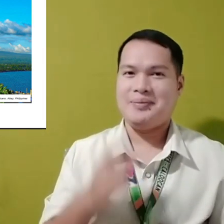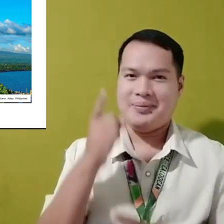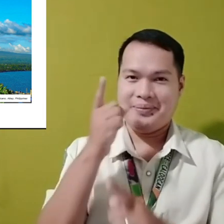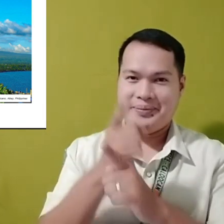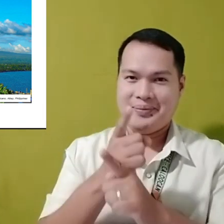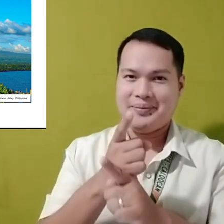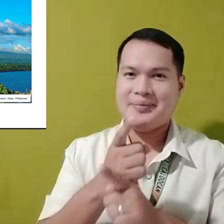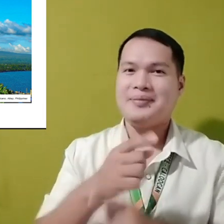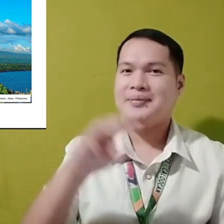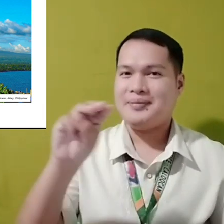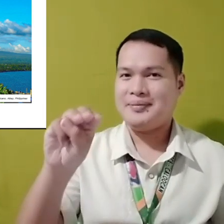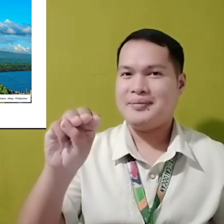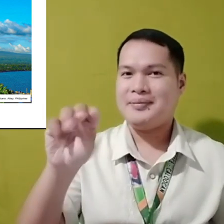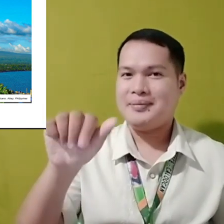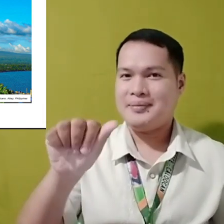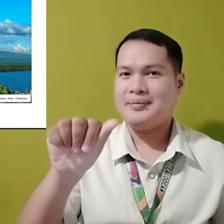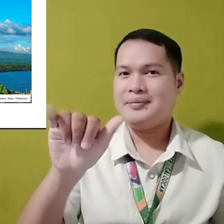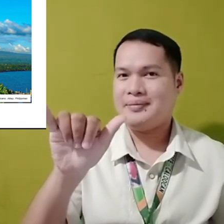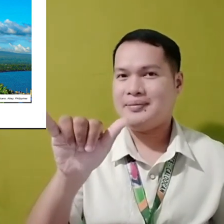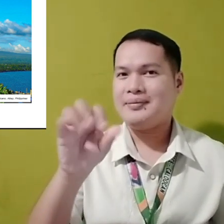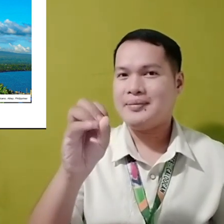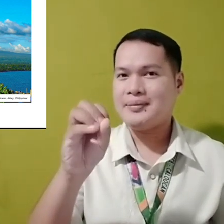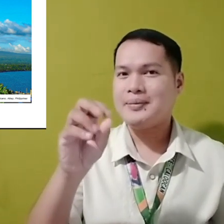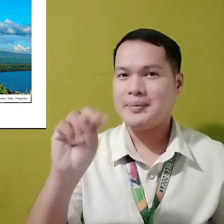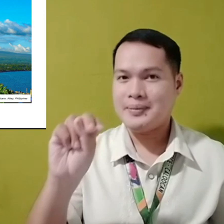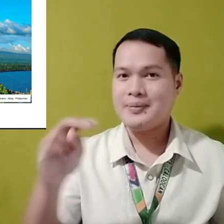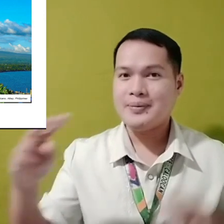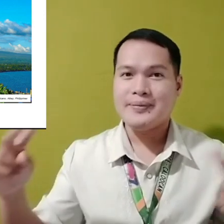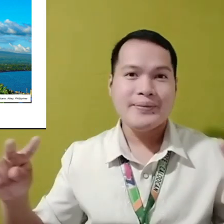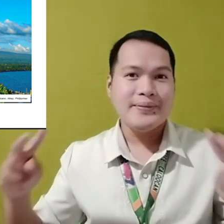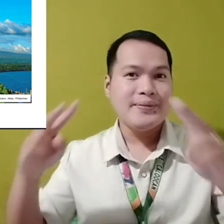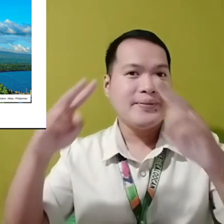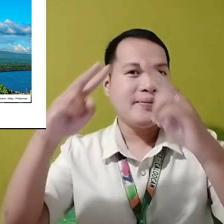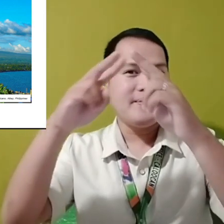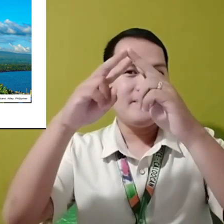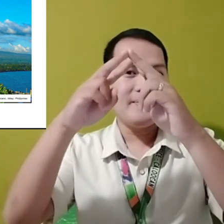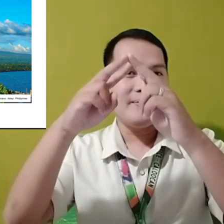Tama! Mayon Mayon Volcano